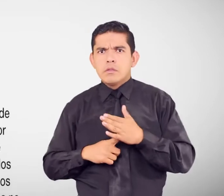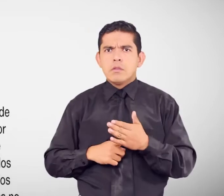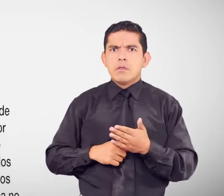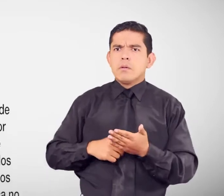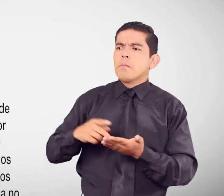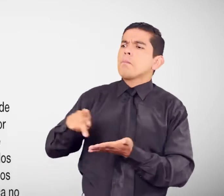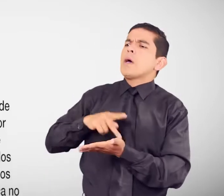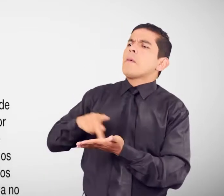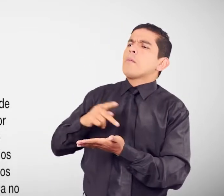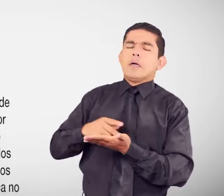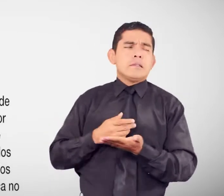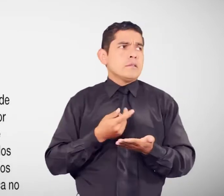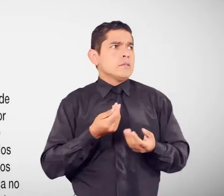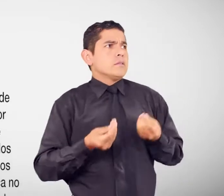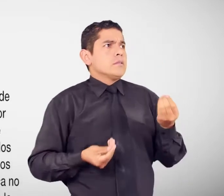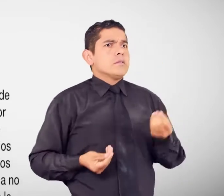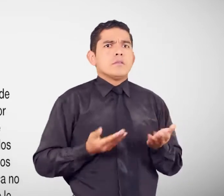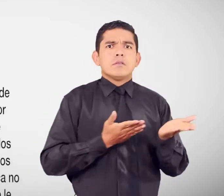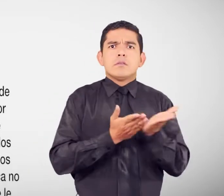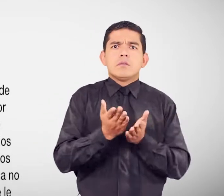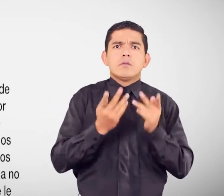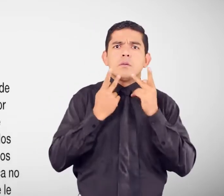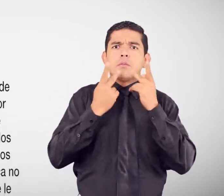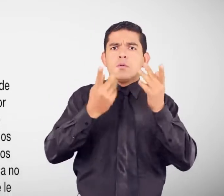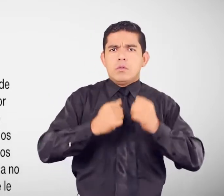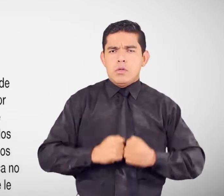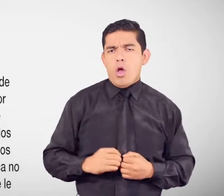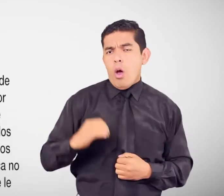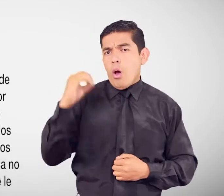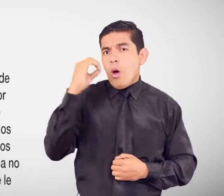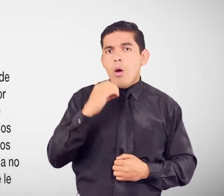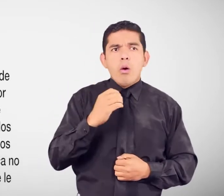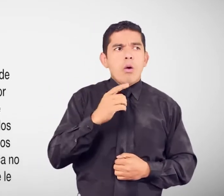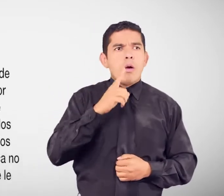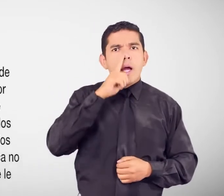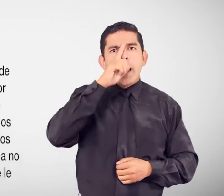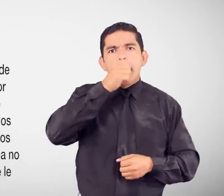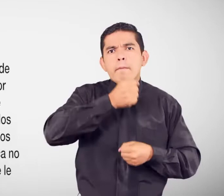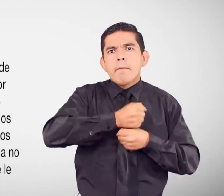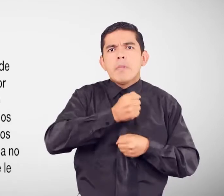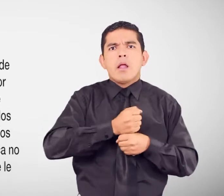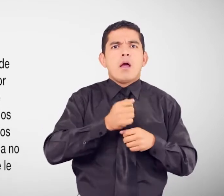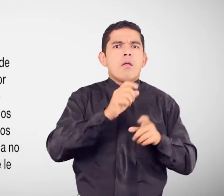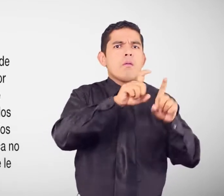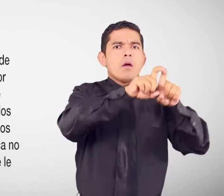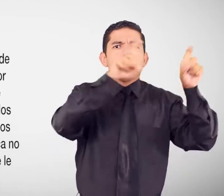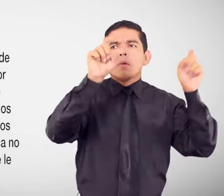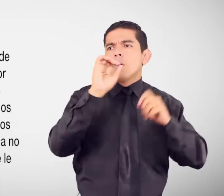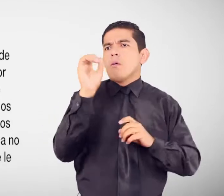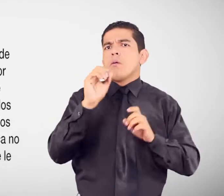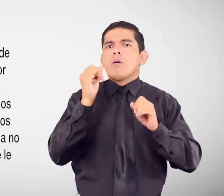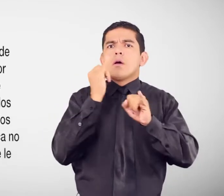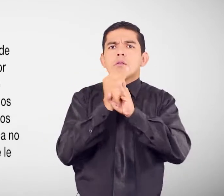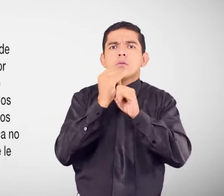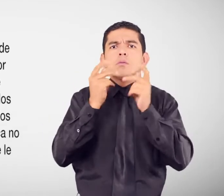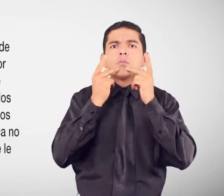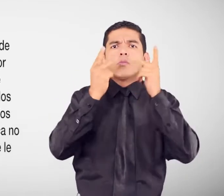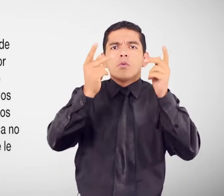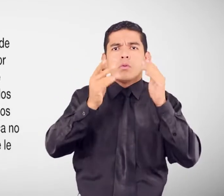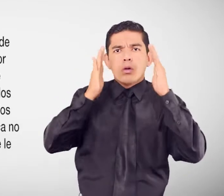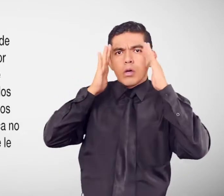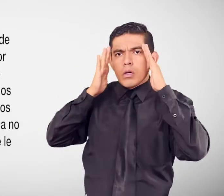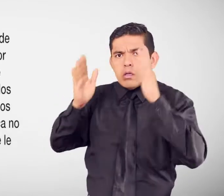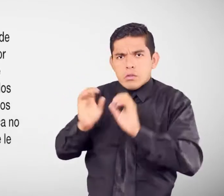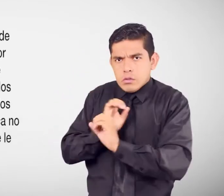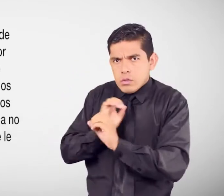tarifas en los servicios públicos. O cuando funcionarios de alguna empresa o institución pública no le brinda una